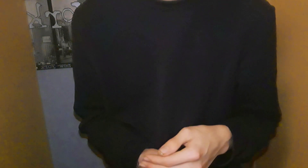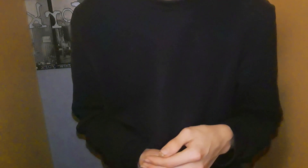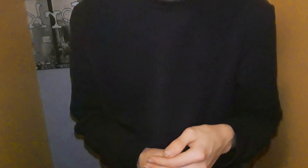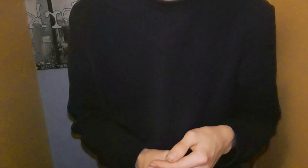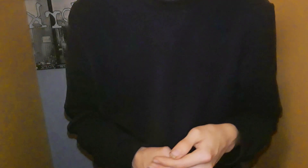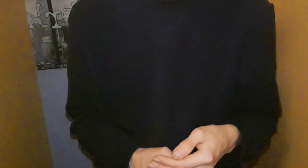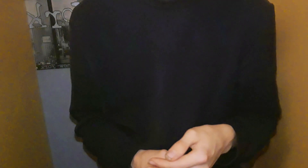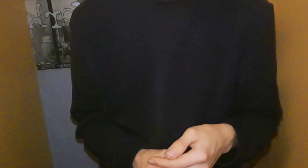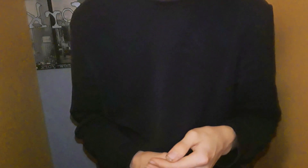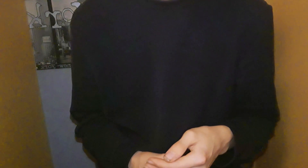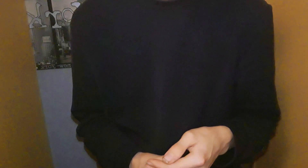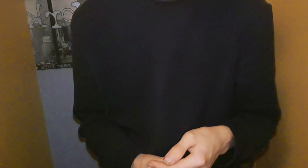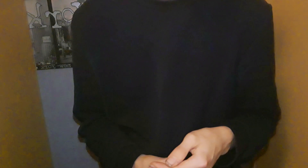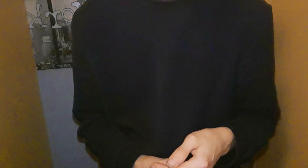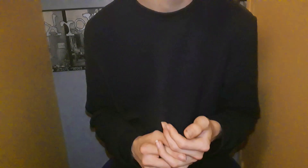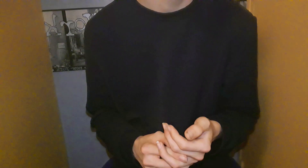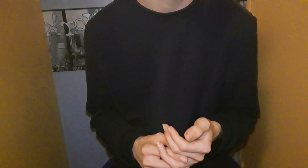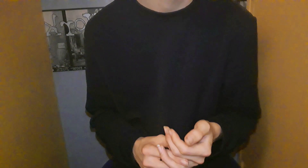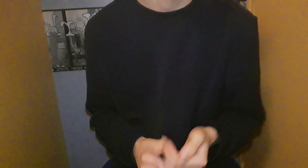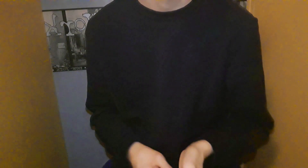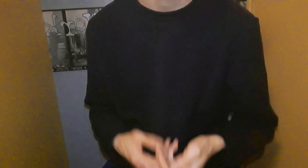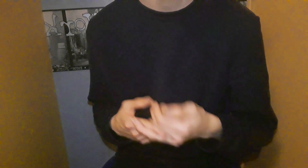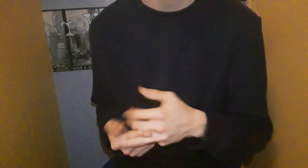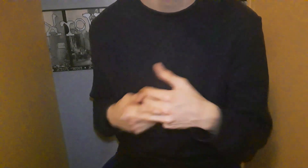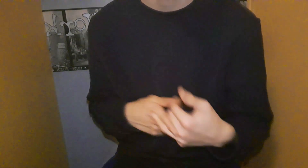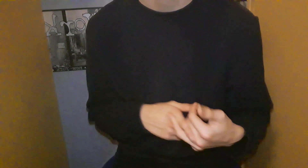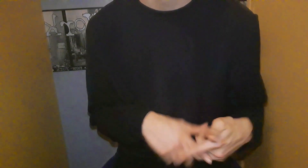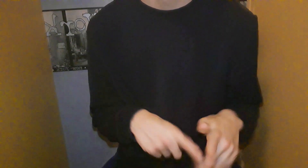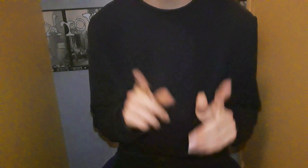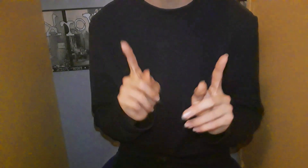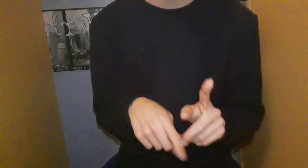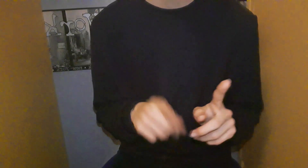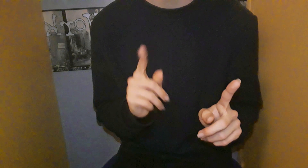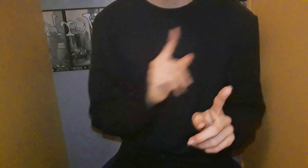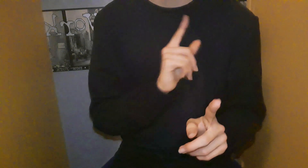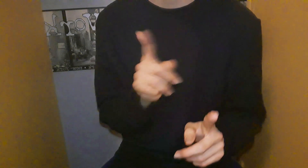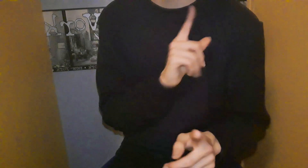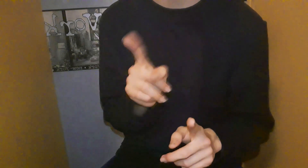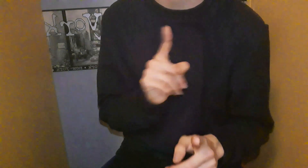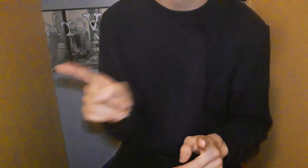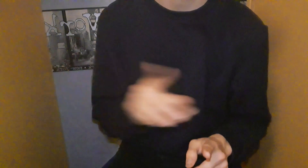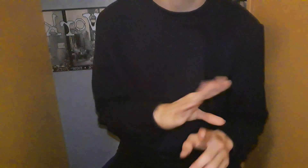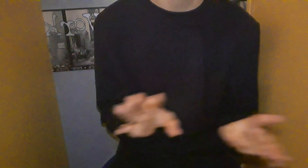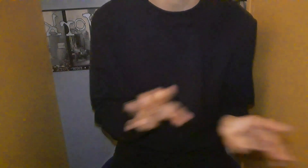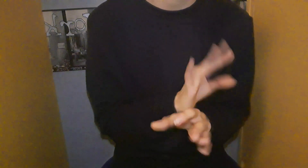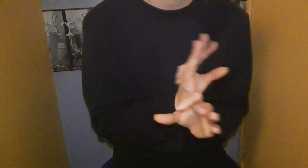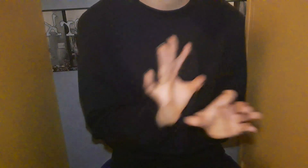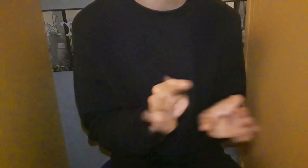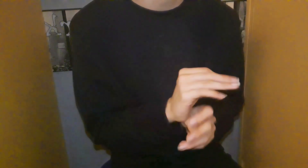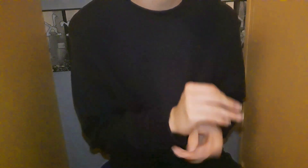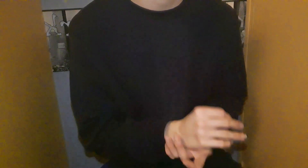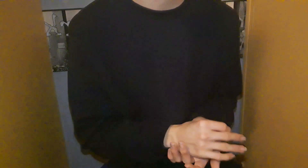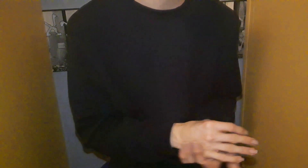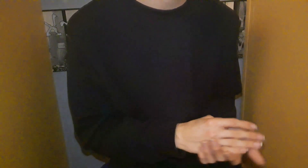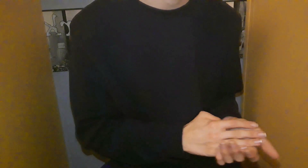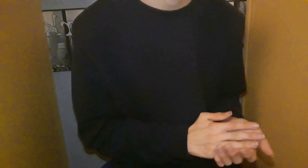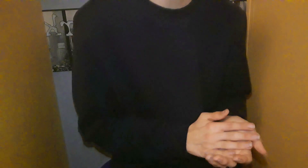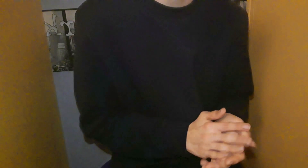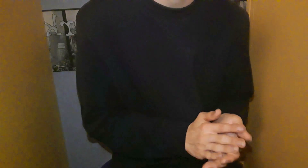que Bah Je sais pas Je comprenais pas Etc Des fois, c'est même pas Que le prof expliquait pas C'était pas que ça C'est juste que Bah, je